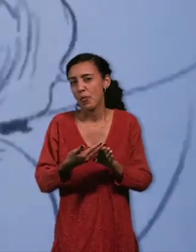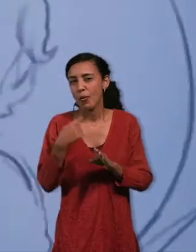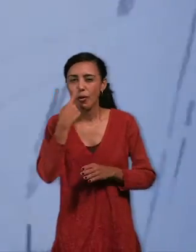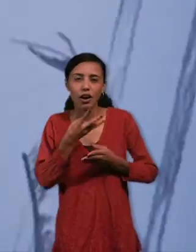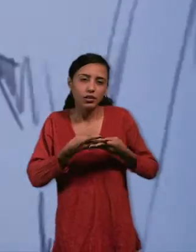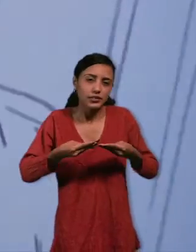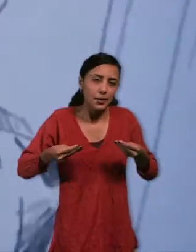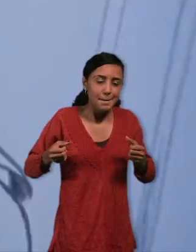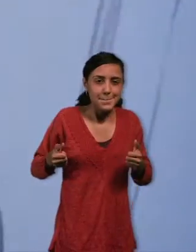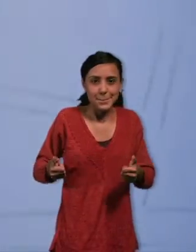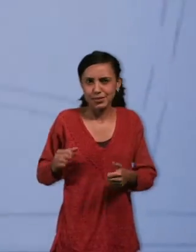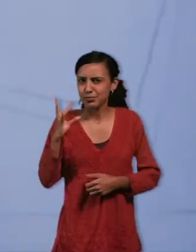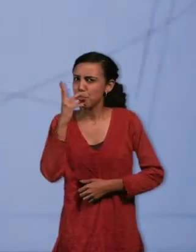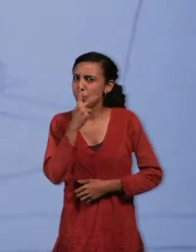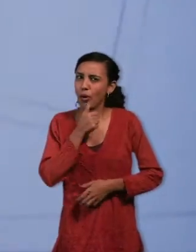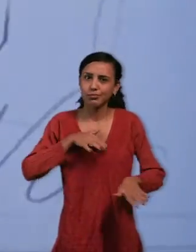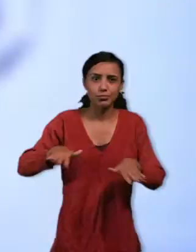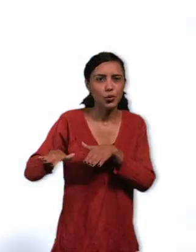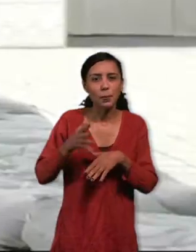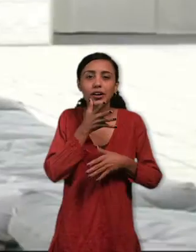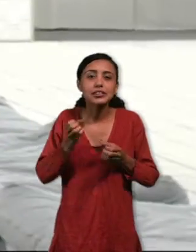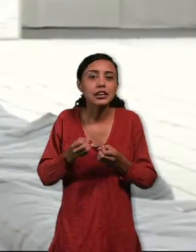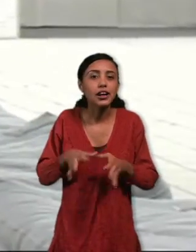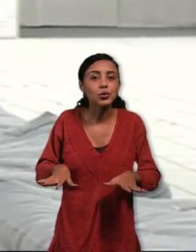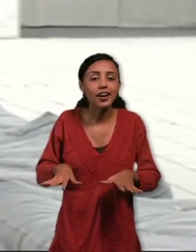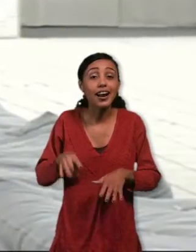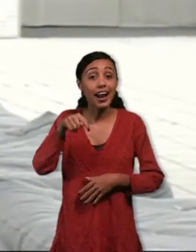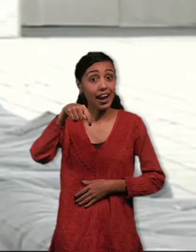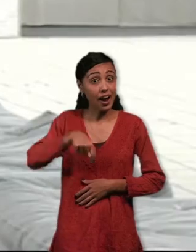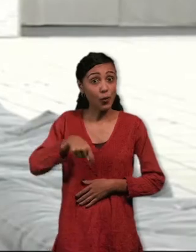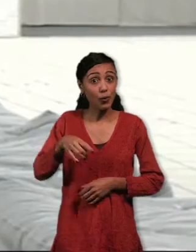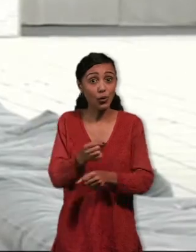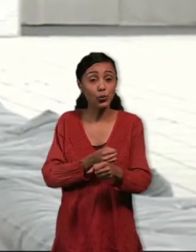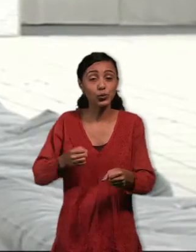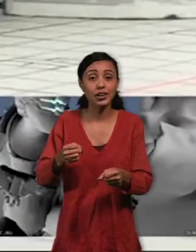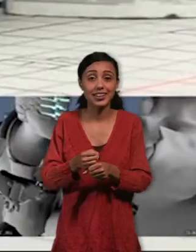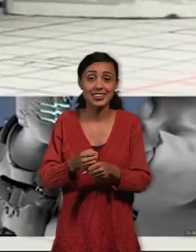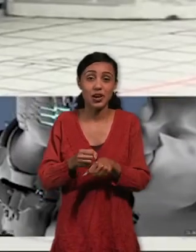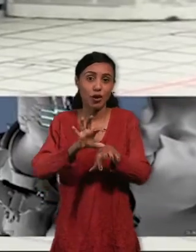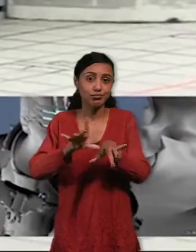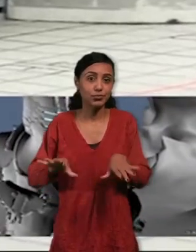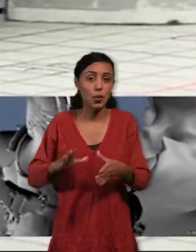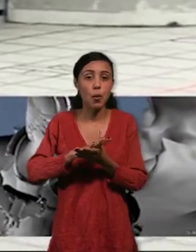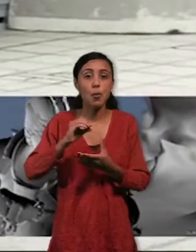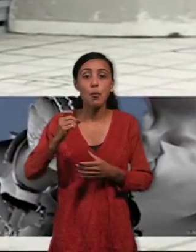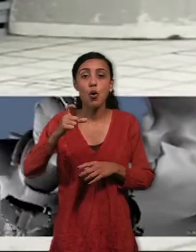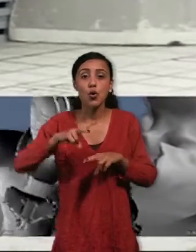En la actualidad se usa el sistema digital de motion capture, que es una